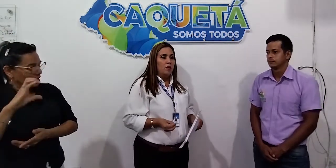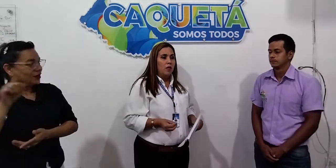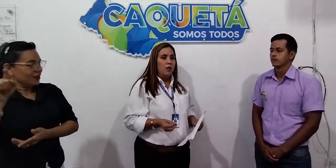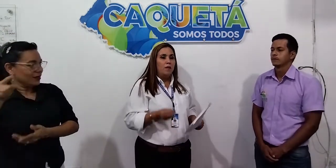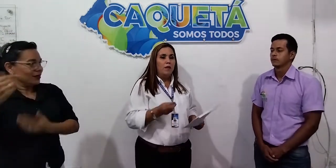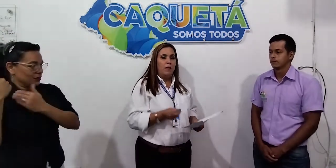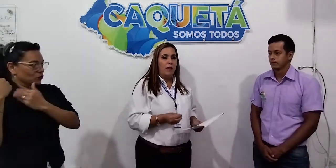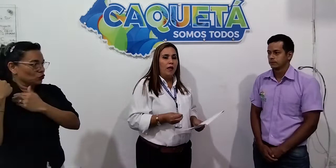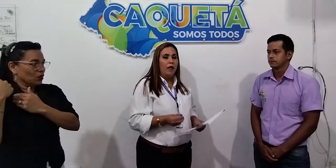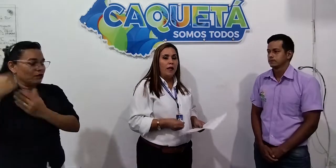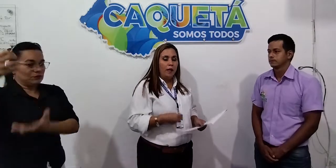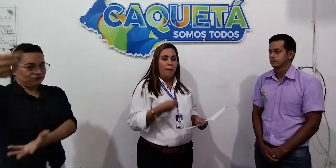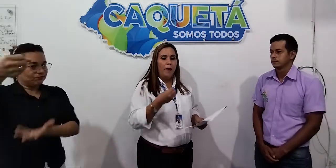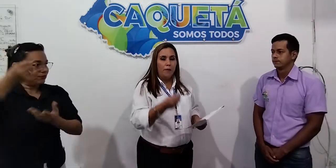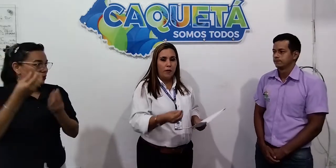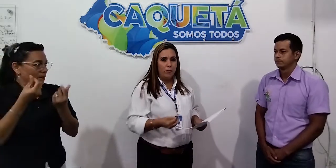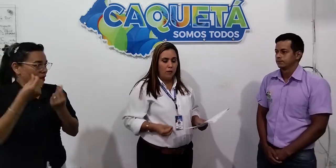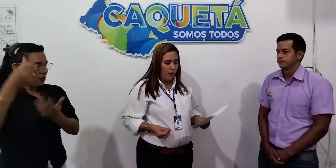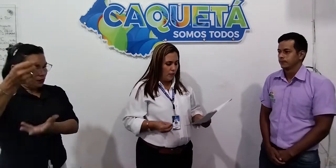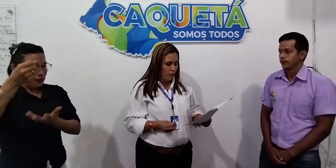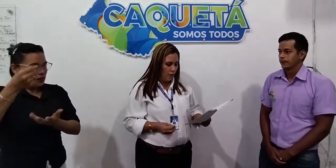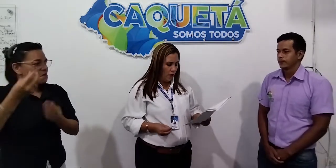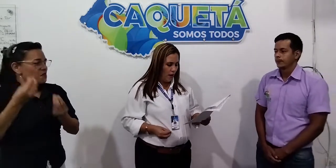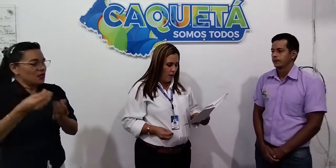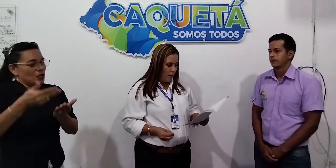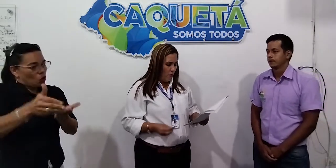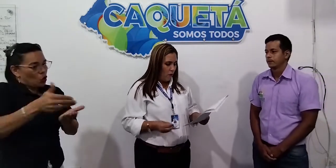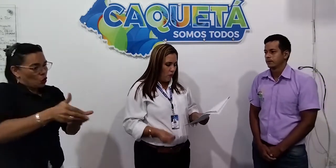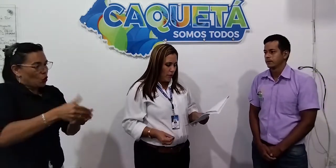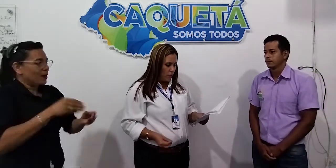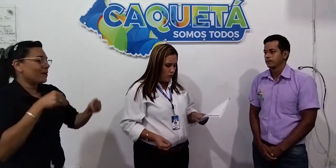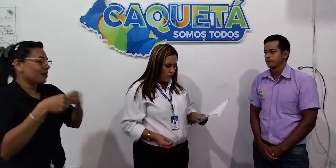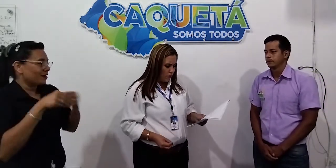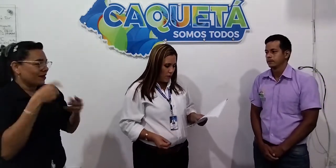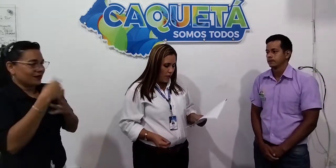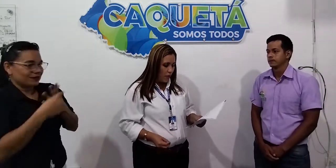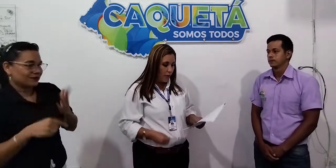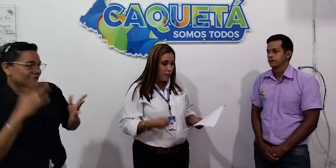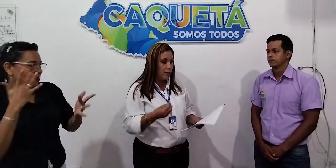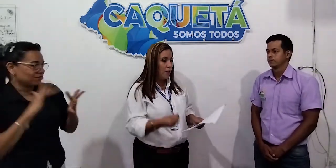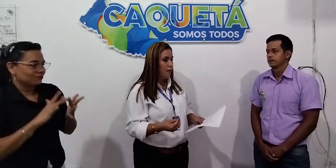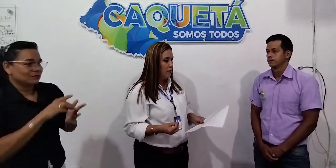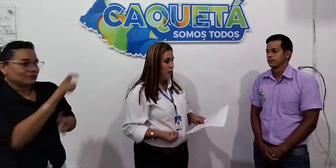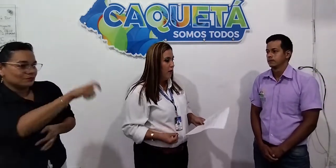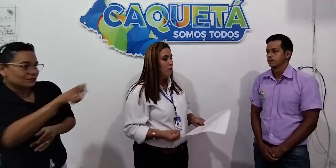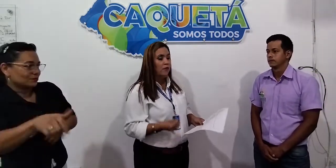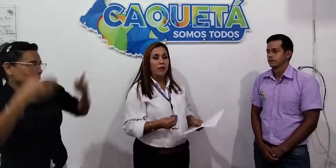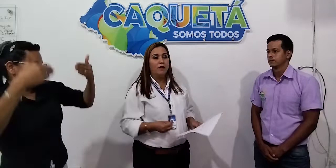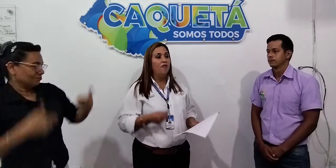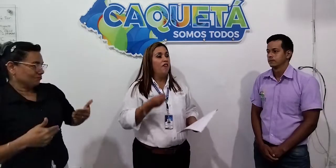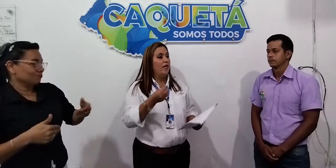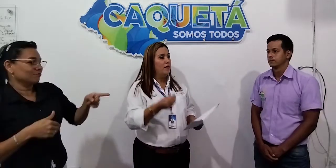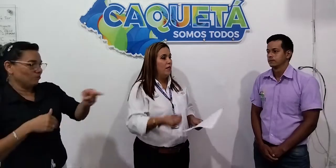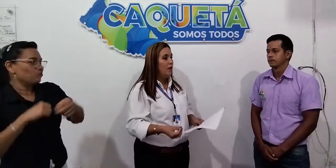y material para toda la población discapacitada, material diferencial,